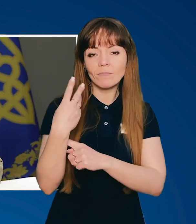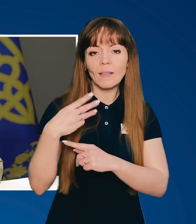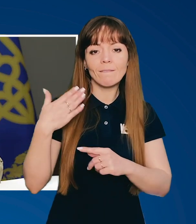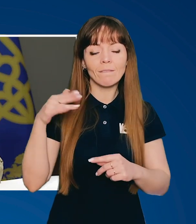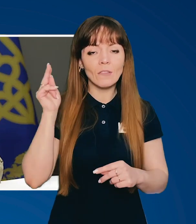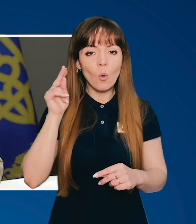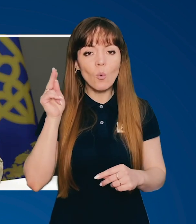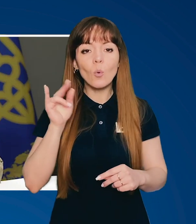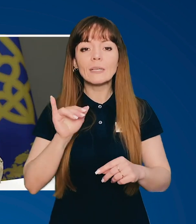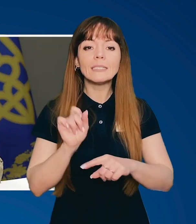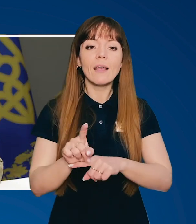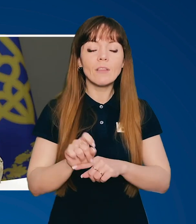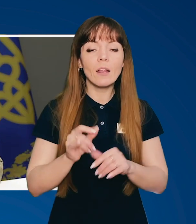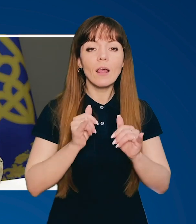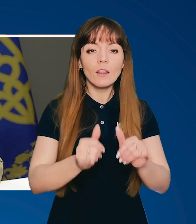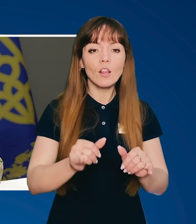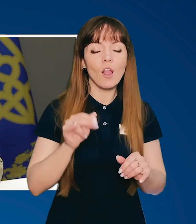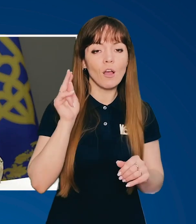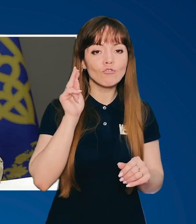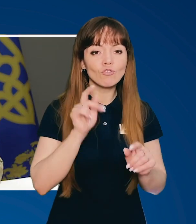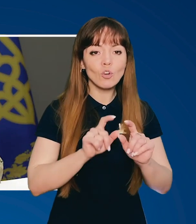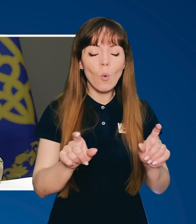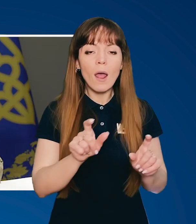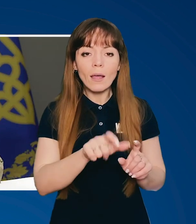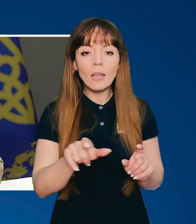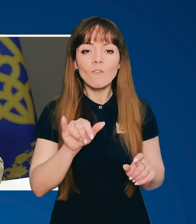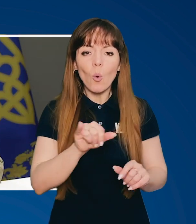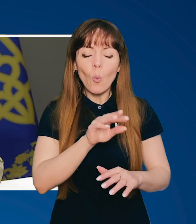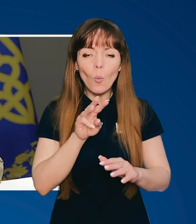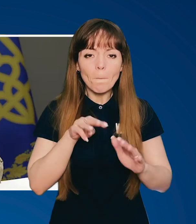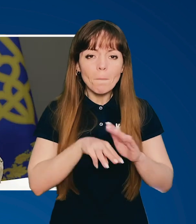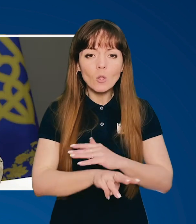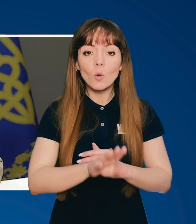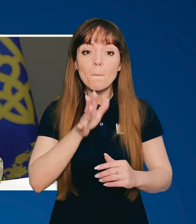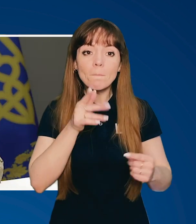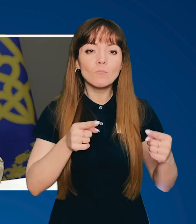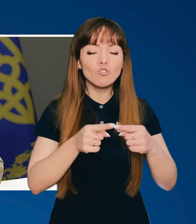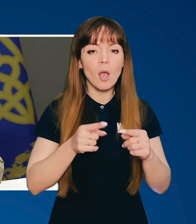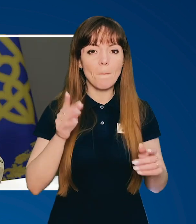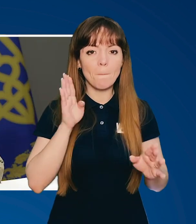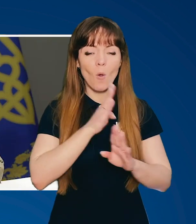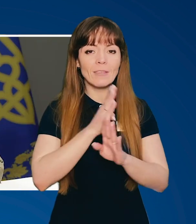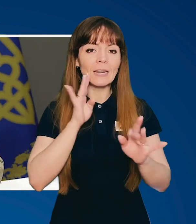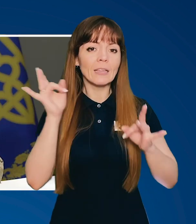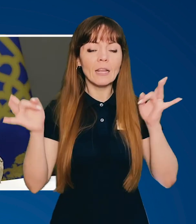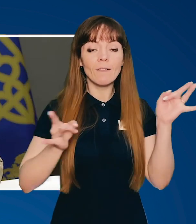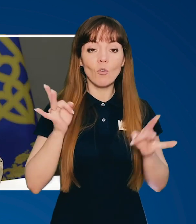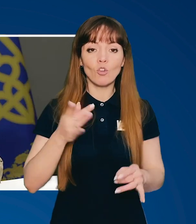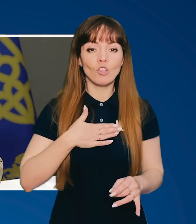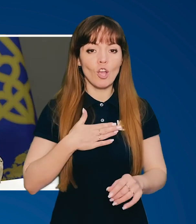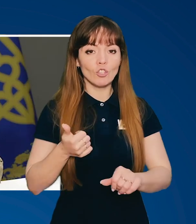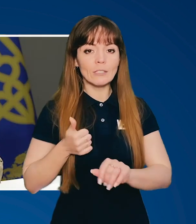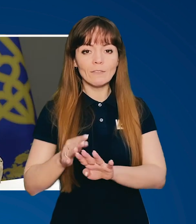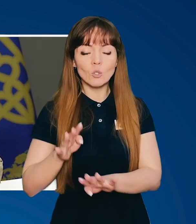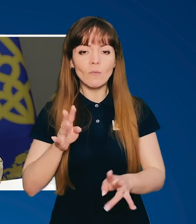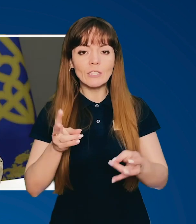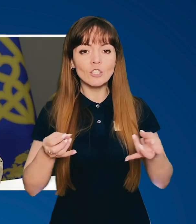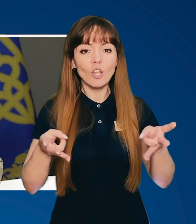відеоуроки і завдання для школярів у метро під час повітряної тривоги. Наші військові, не залишаючи